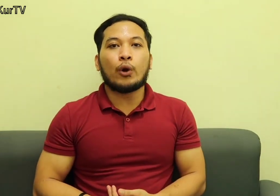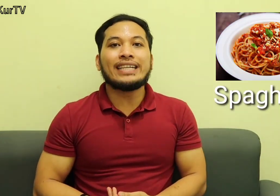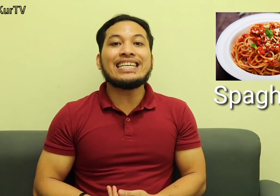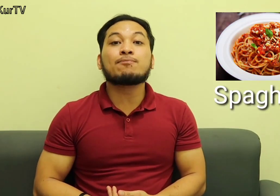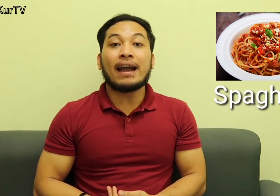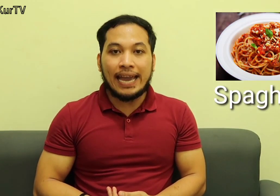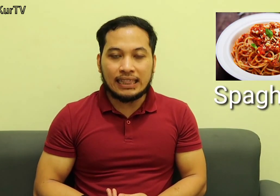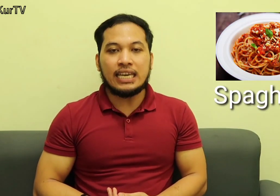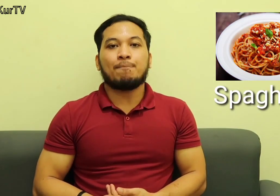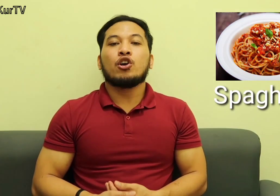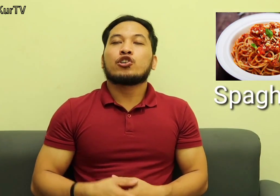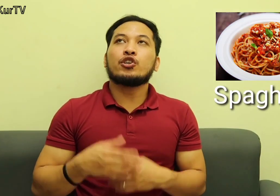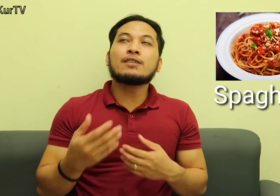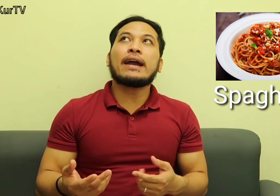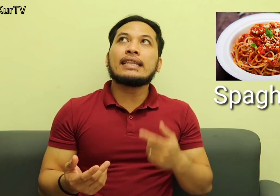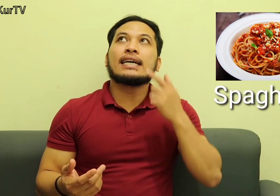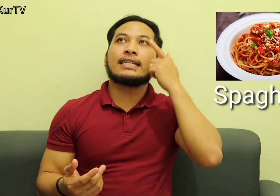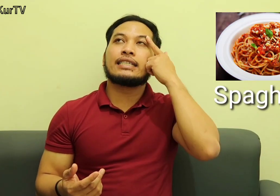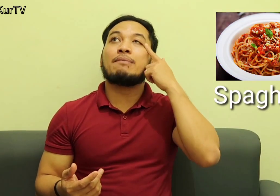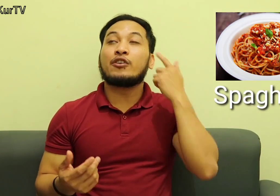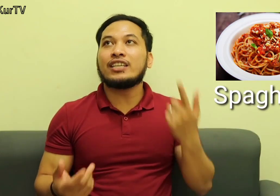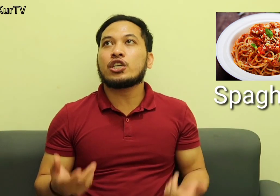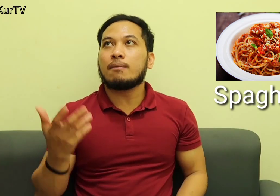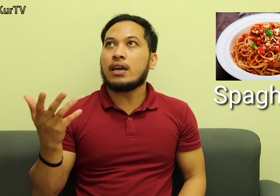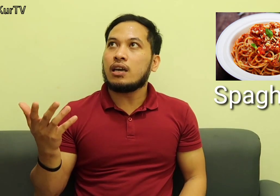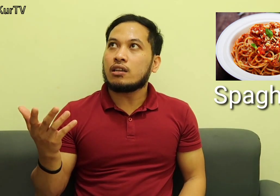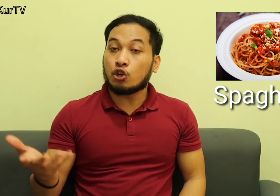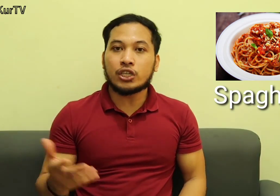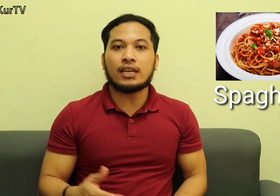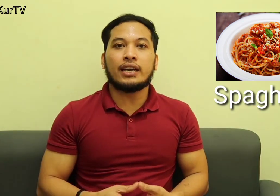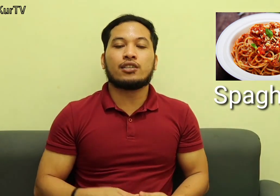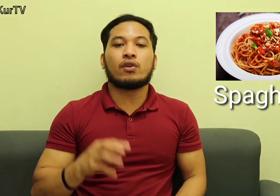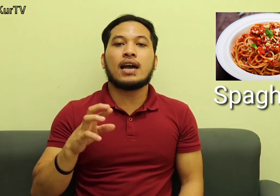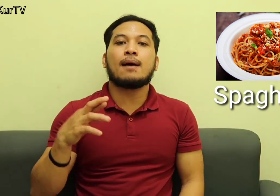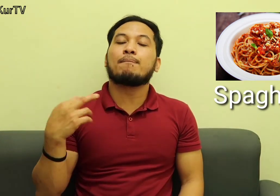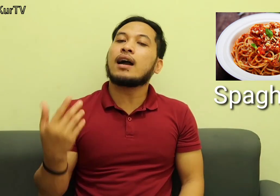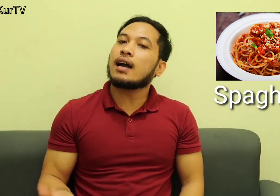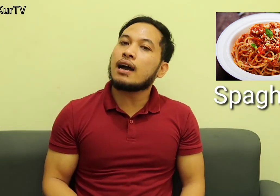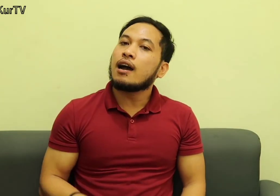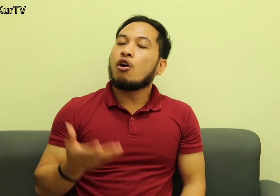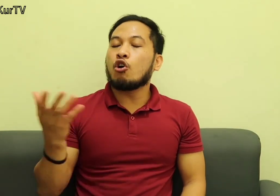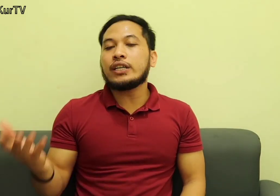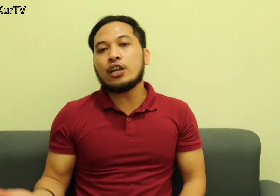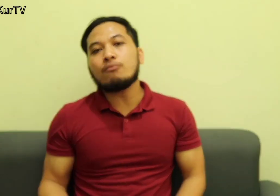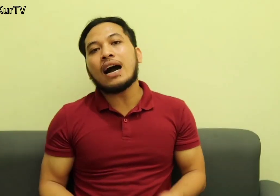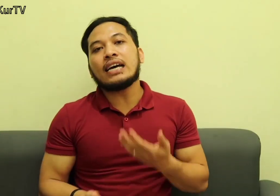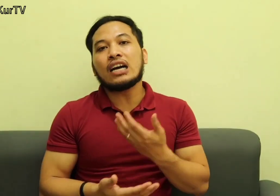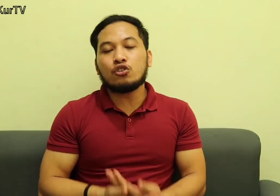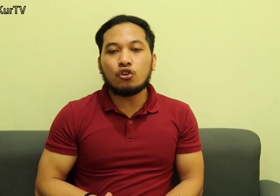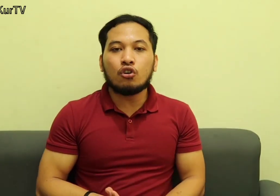word Spaghetti So, yung spaghetti kasi is diba red sya May sauce sya na red So, kaya O orderin yung mga anak nyo